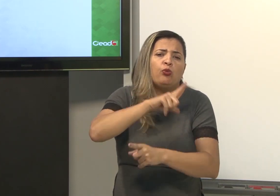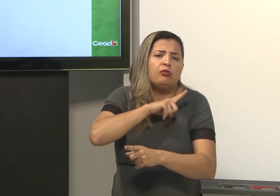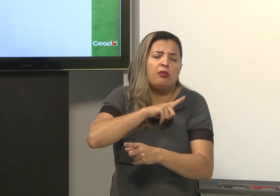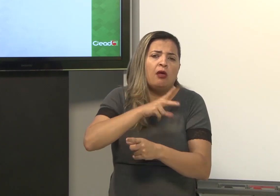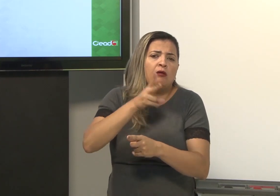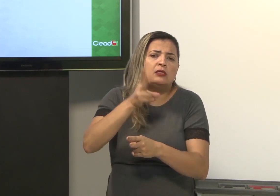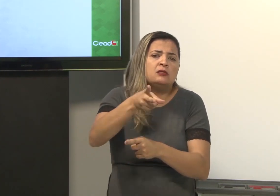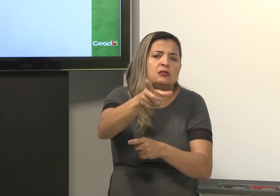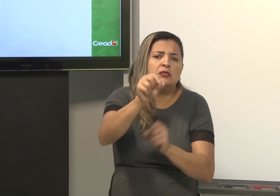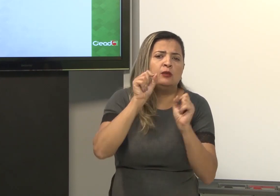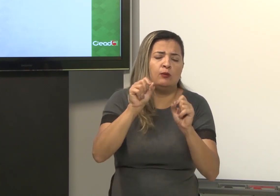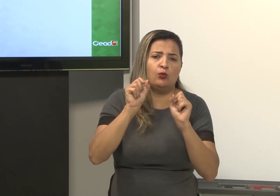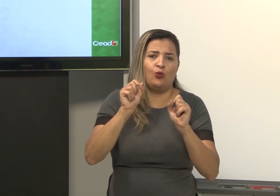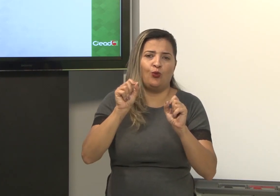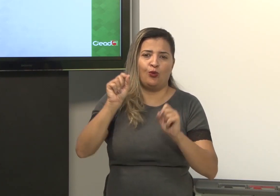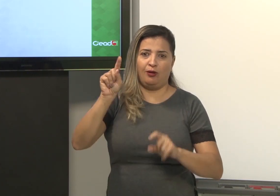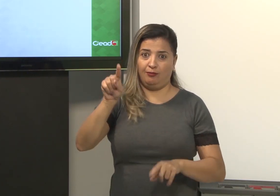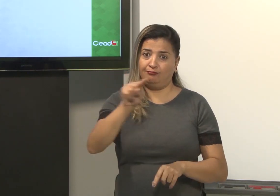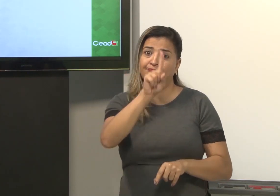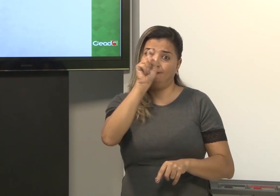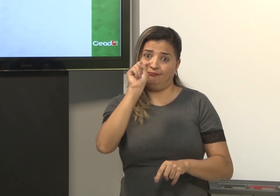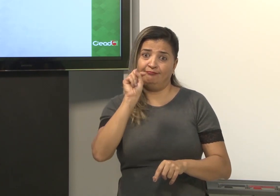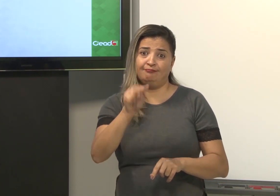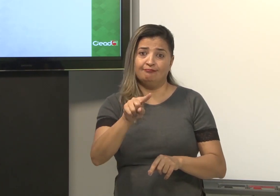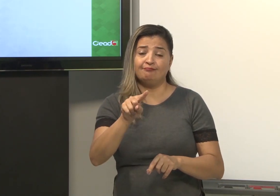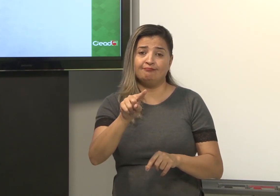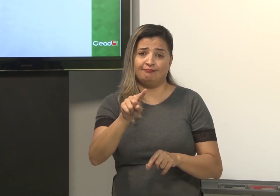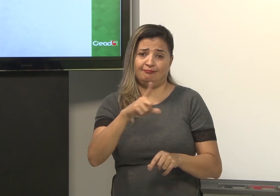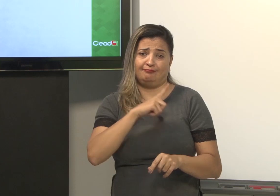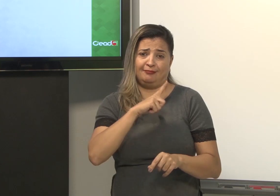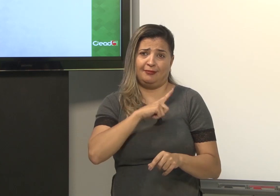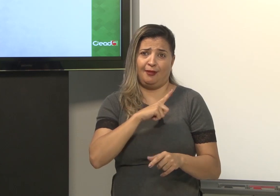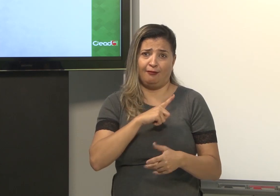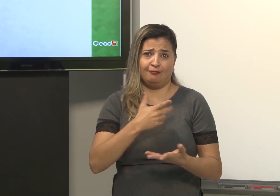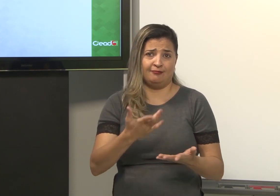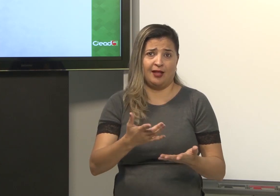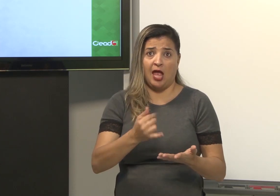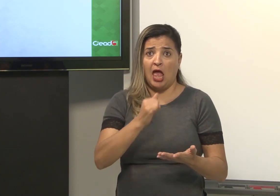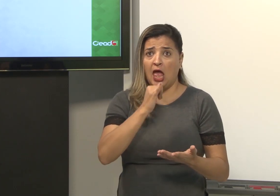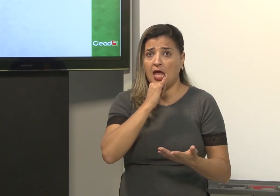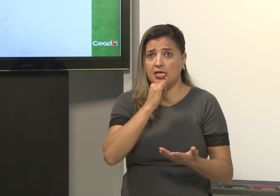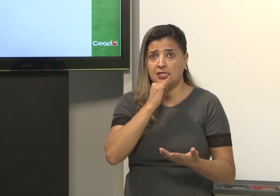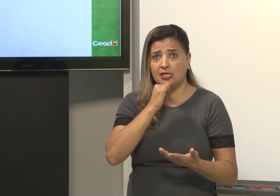que é utilizado, palavras que tem o QU. Sempre usado em frases